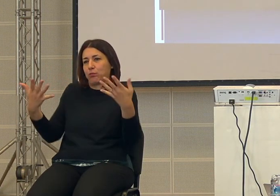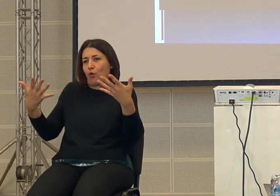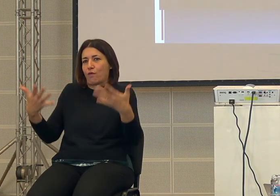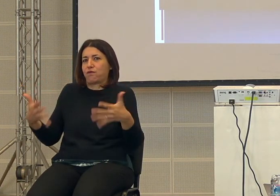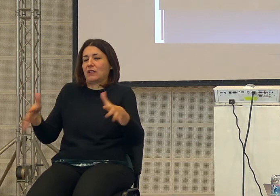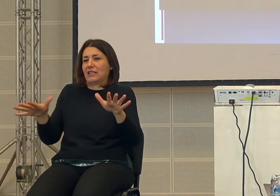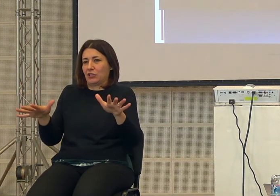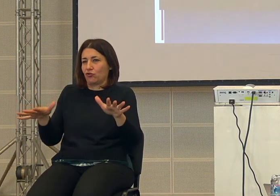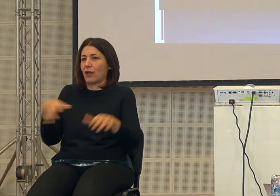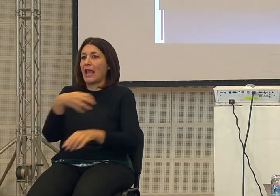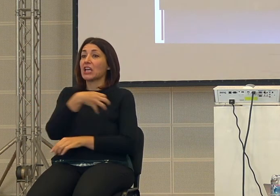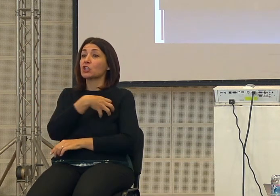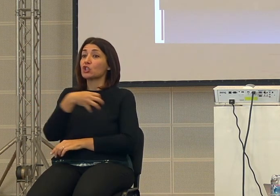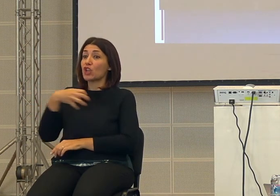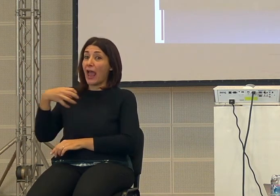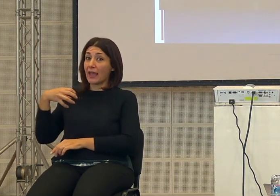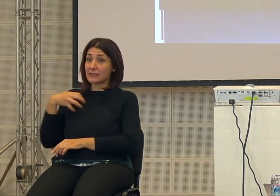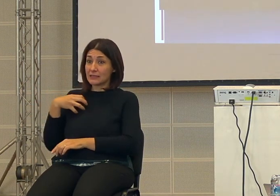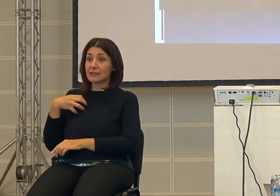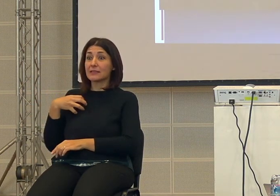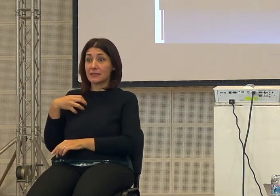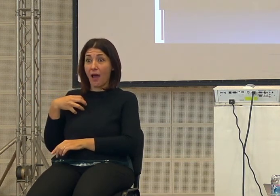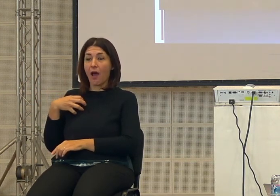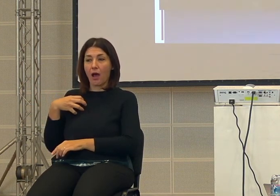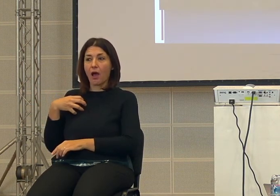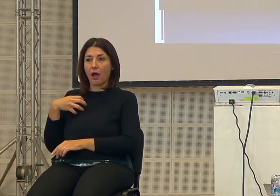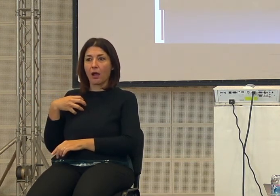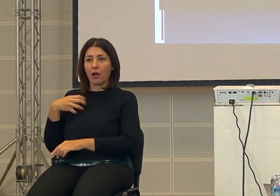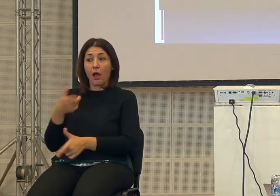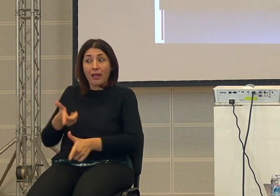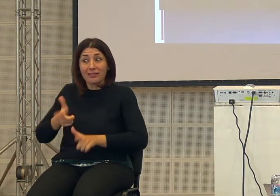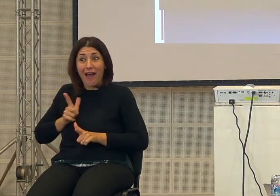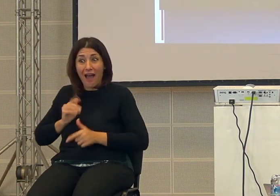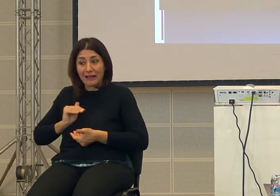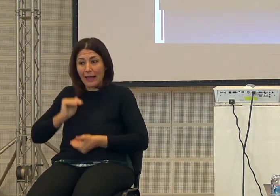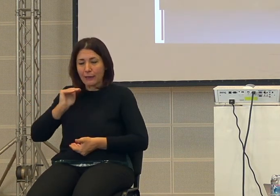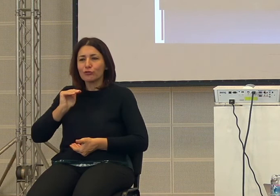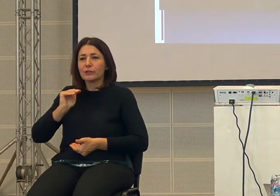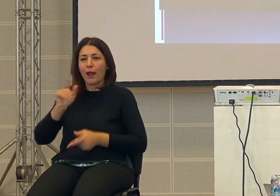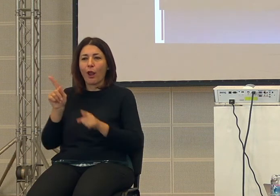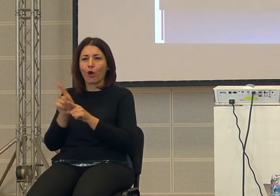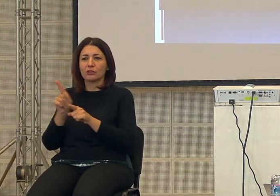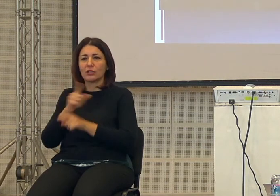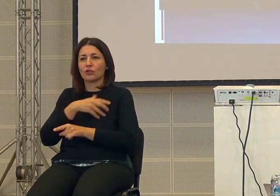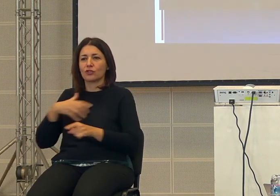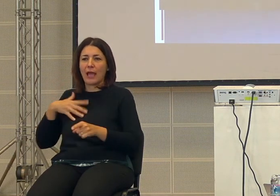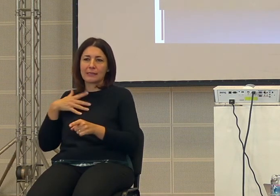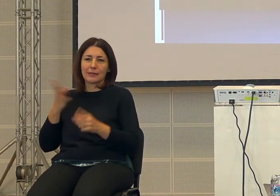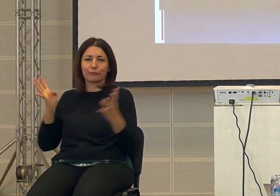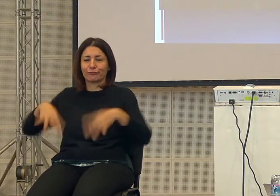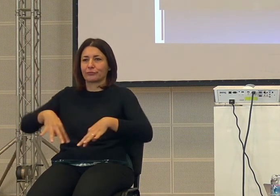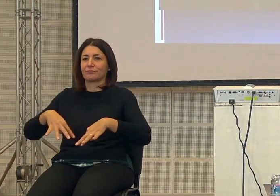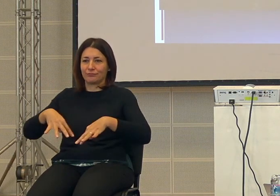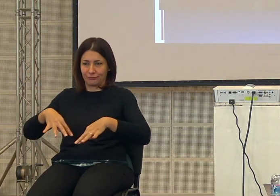la scienza che ha permesso questa grande crescita sta demolendo anche questi miti